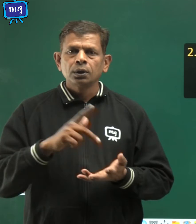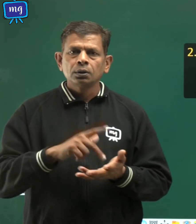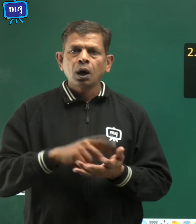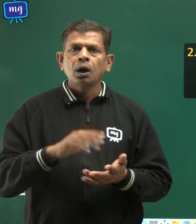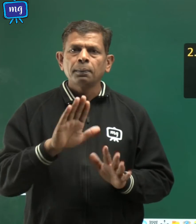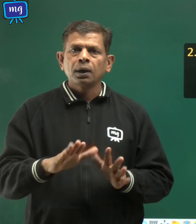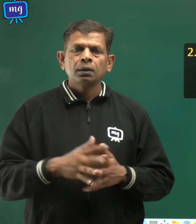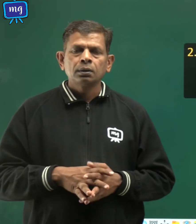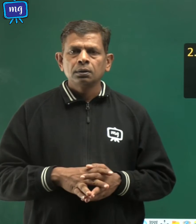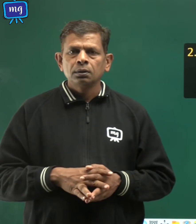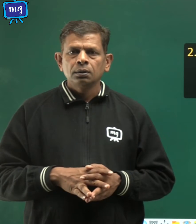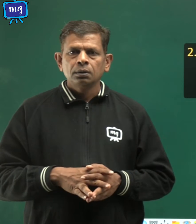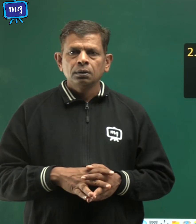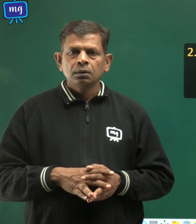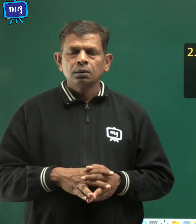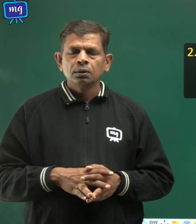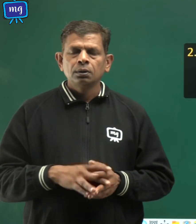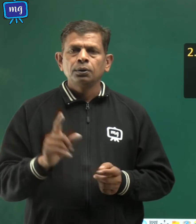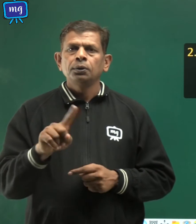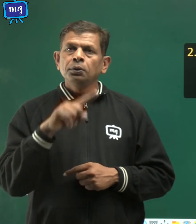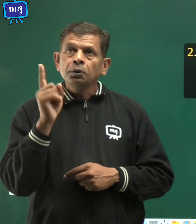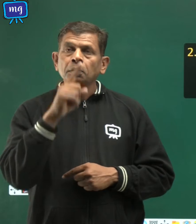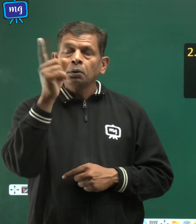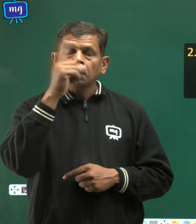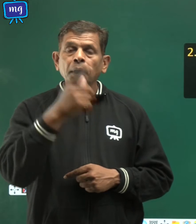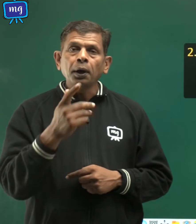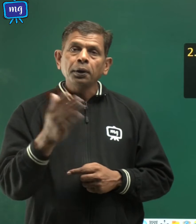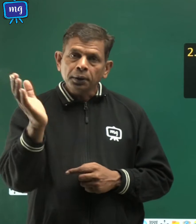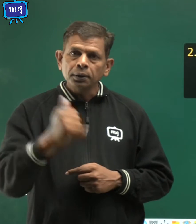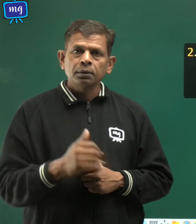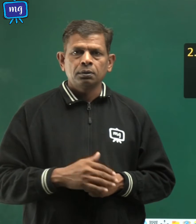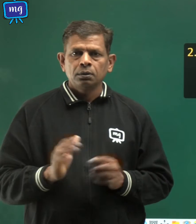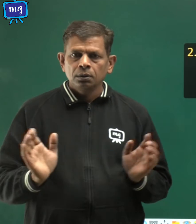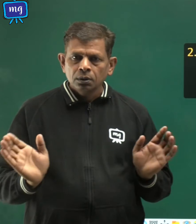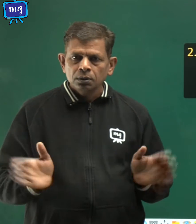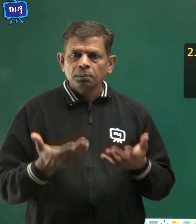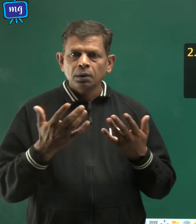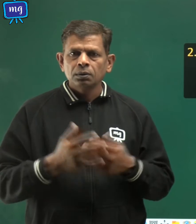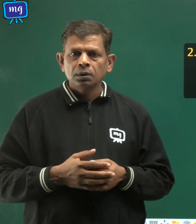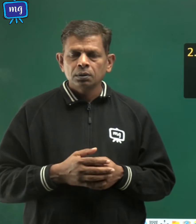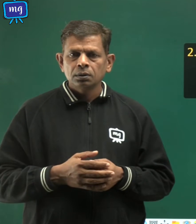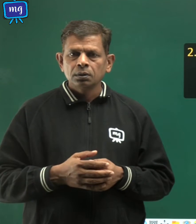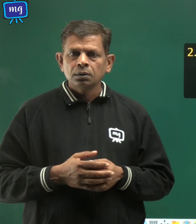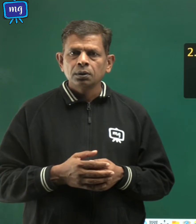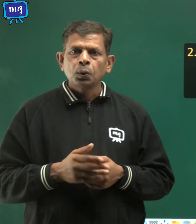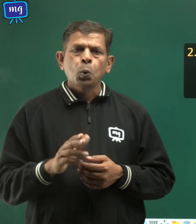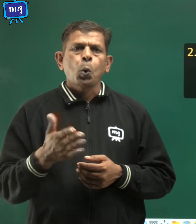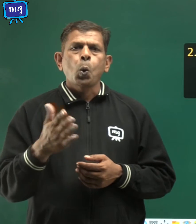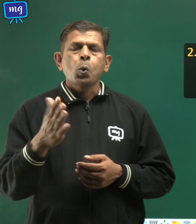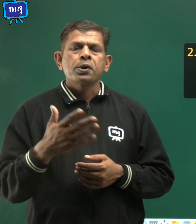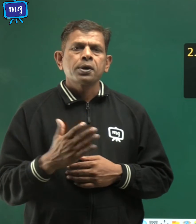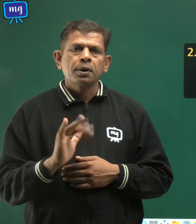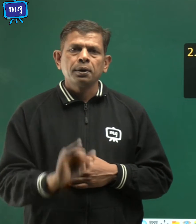चक्रवात आने की संभावना नहीं है